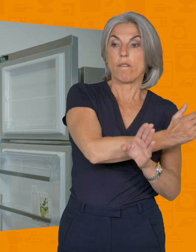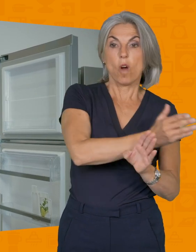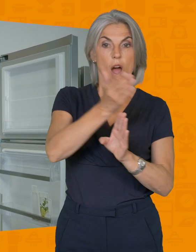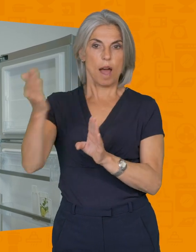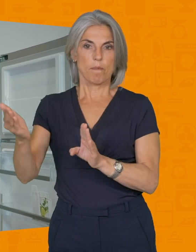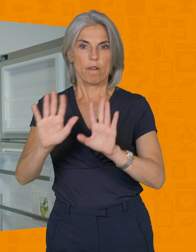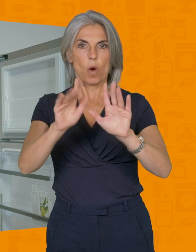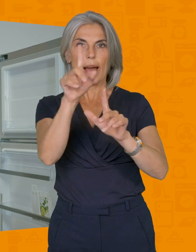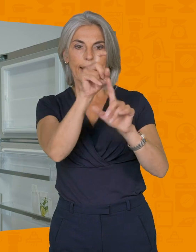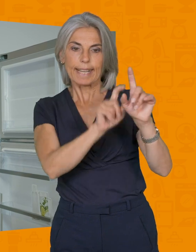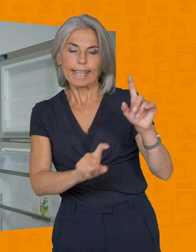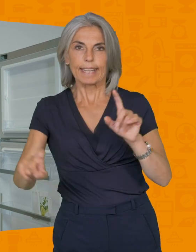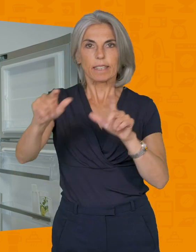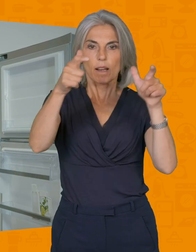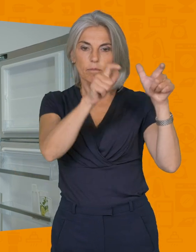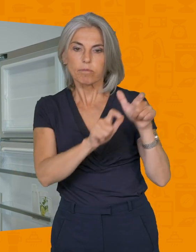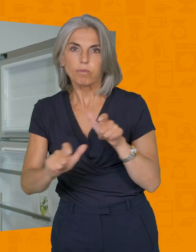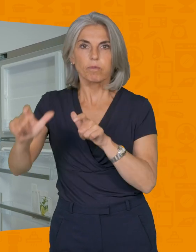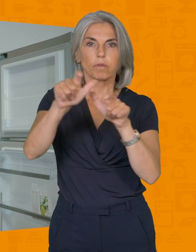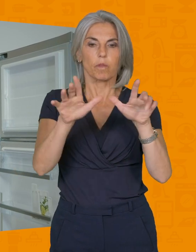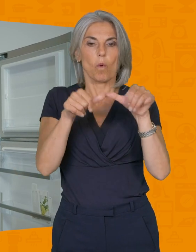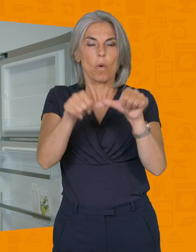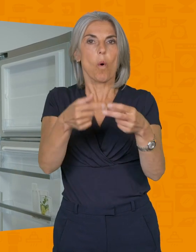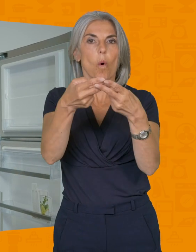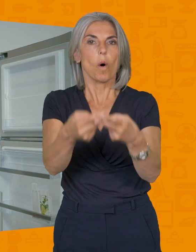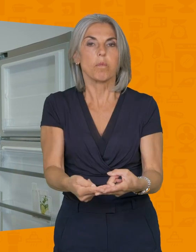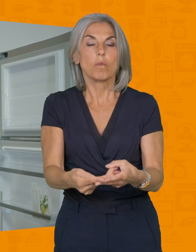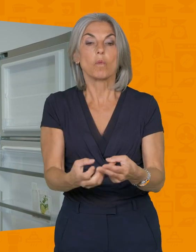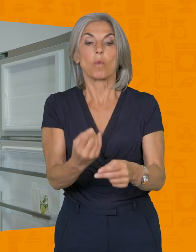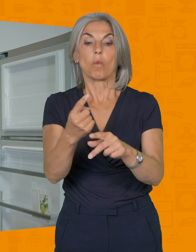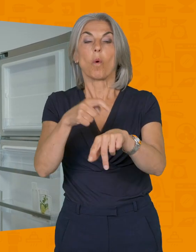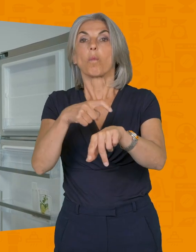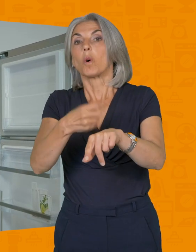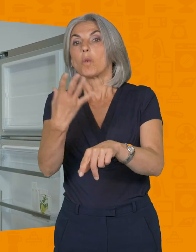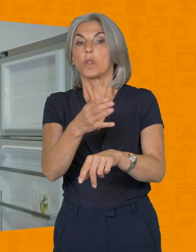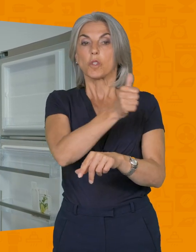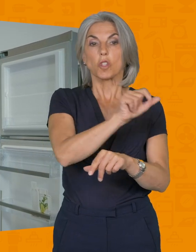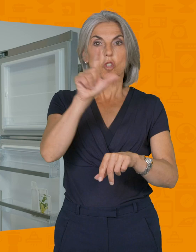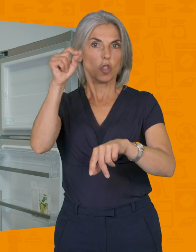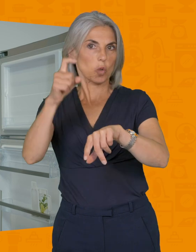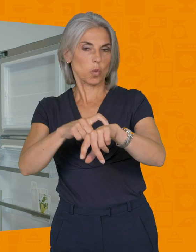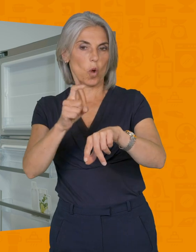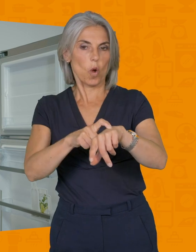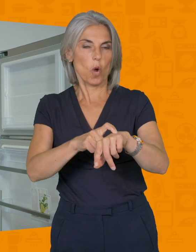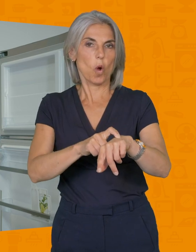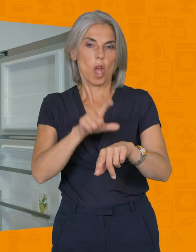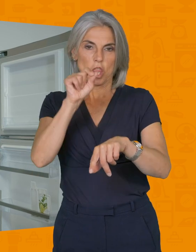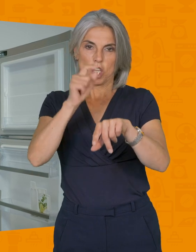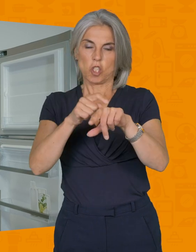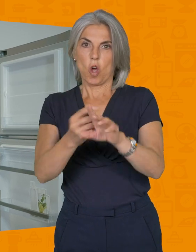stabiliser les liquides dans le circuit de l'appareil. Alors combien de temps ? Entre 6 et 10 heures. Mais pour faire simple, disons 10 heures. Donc